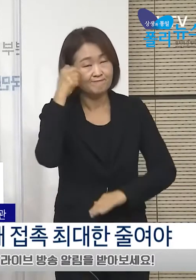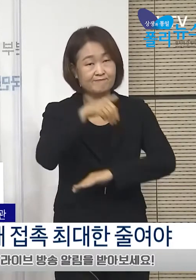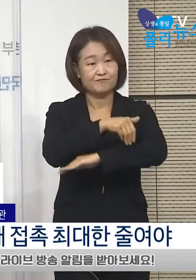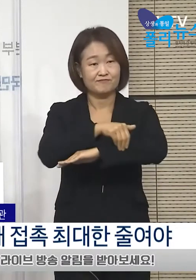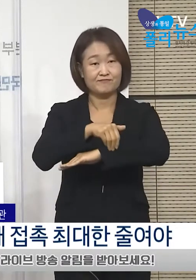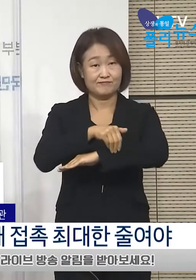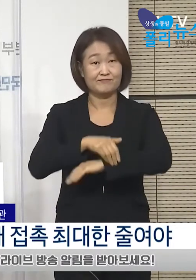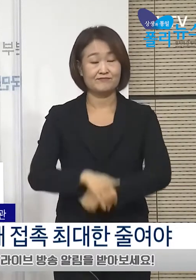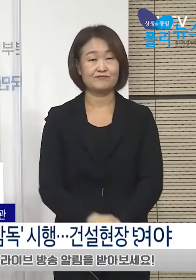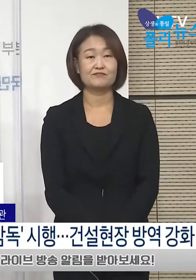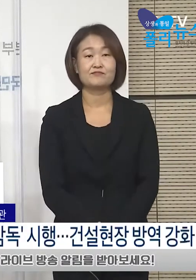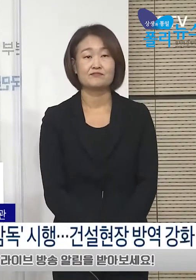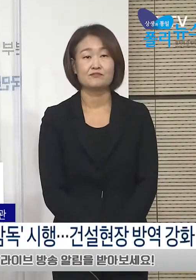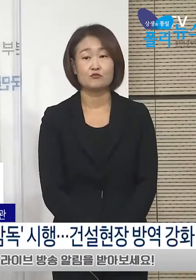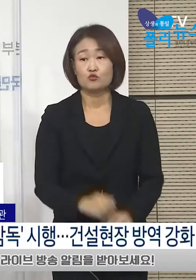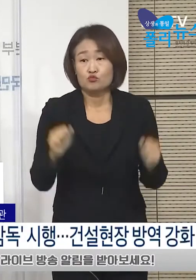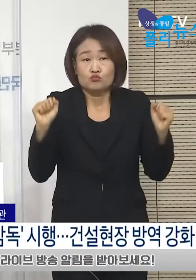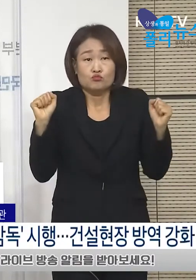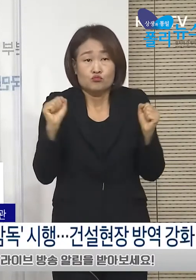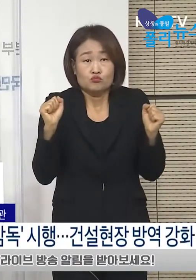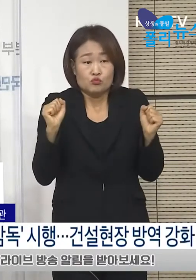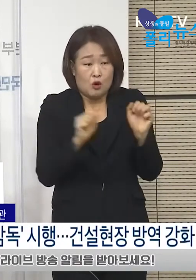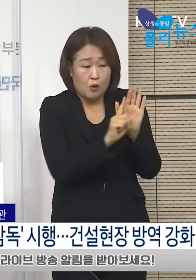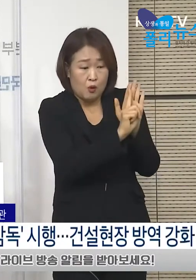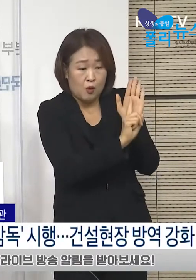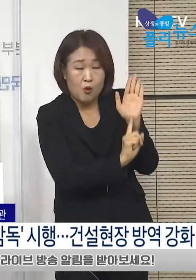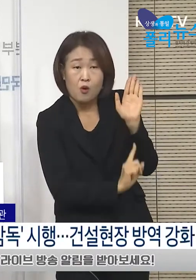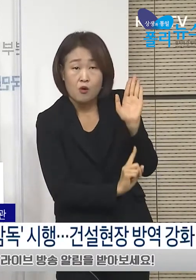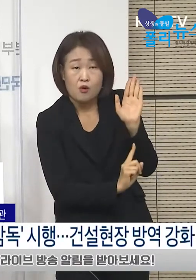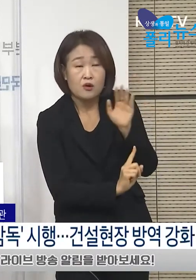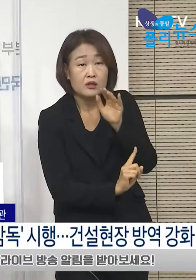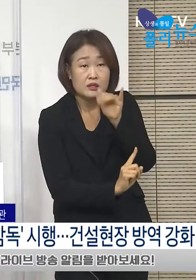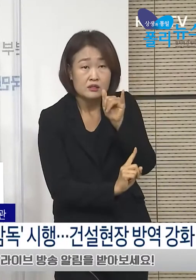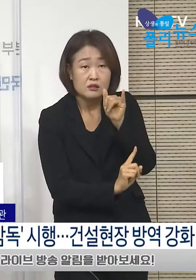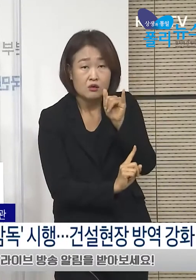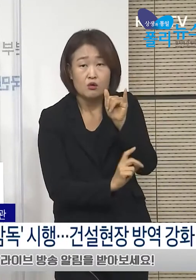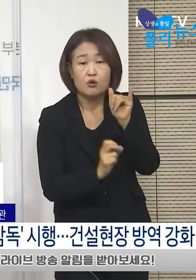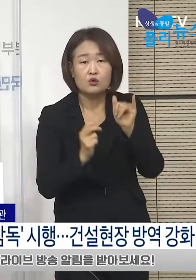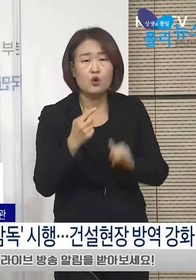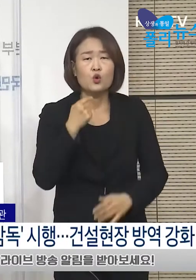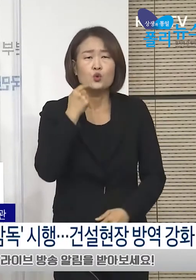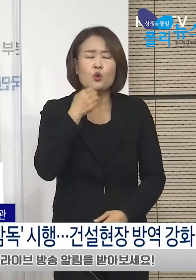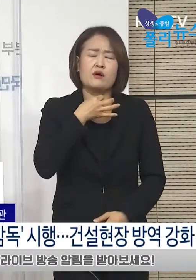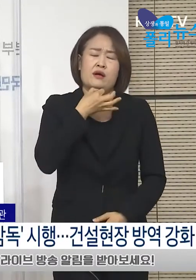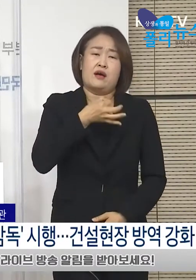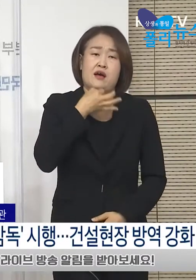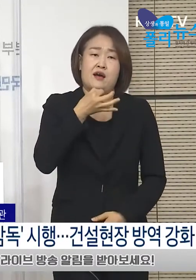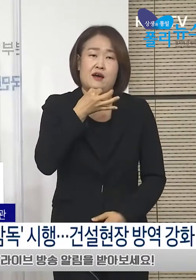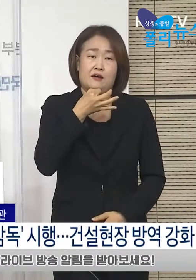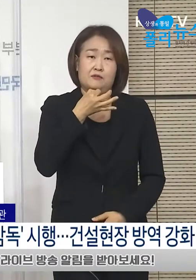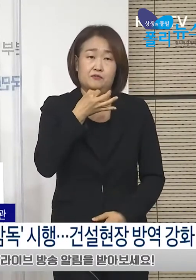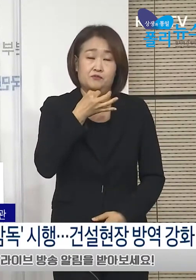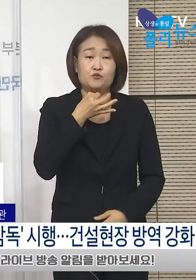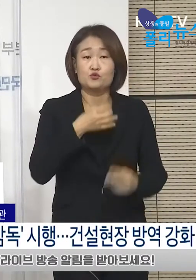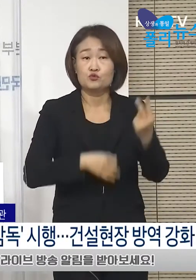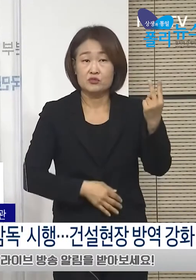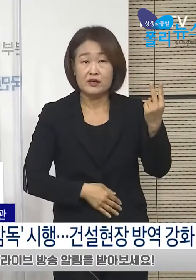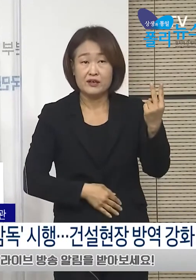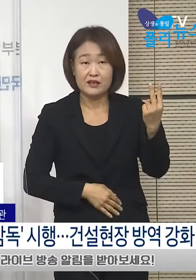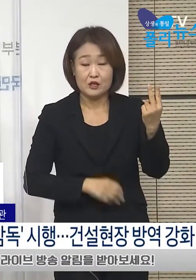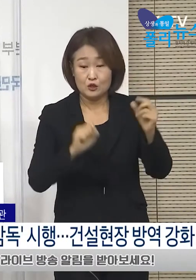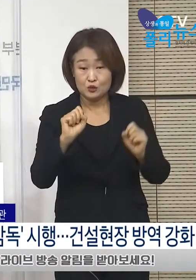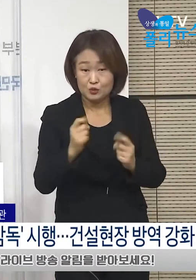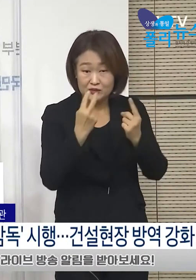동절기 코로나19와 겨절독감의 동시 유행에 대비한 동시 진단